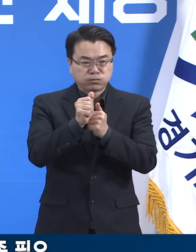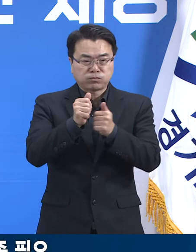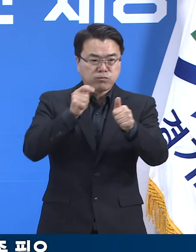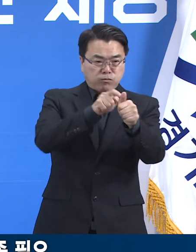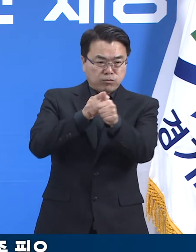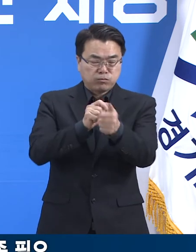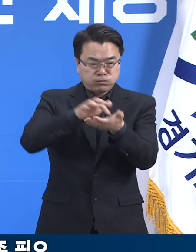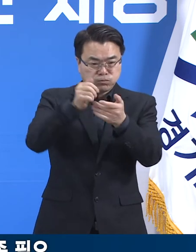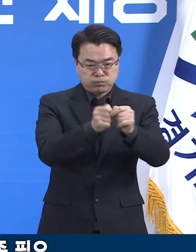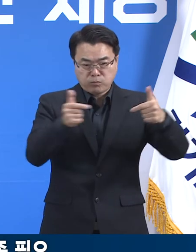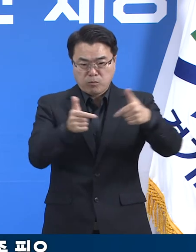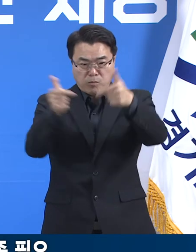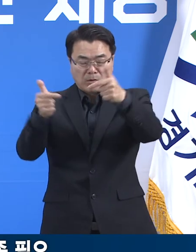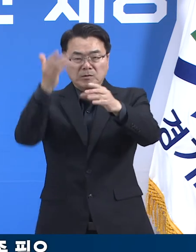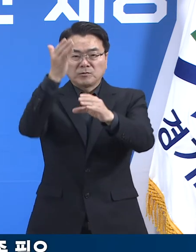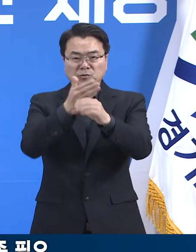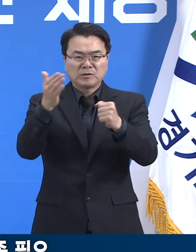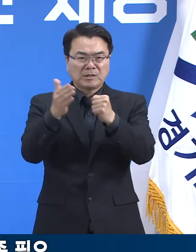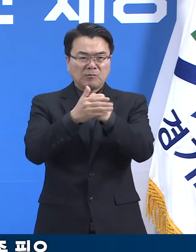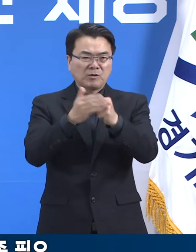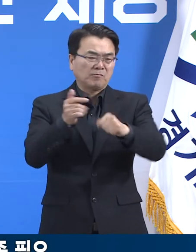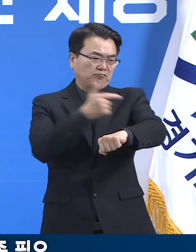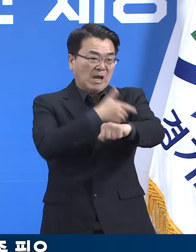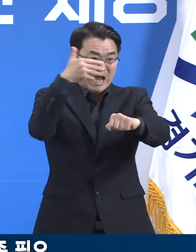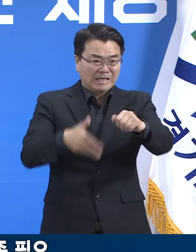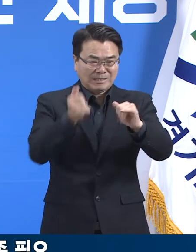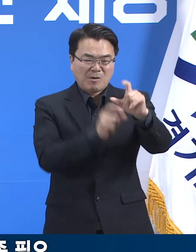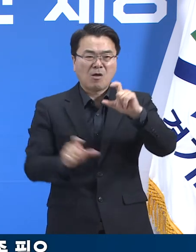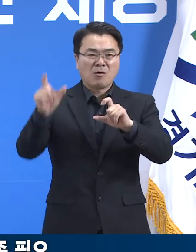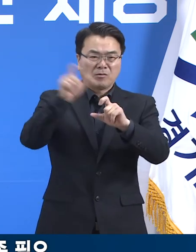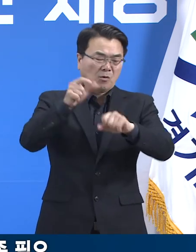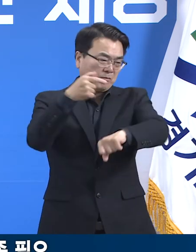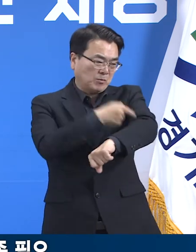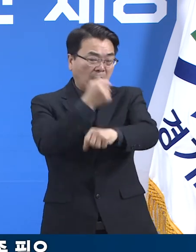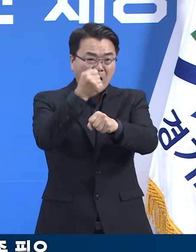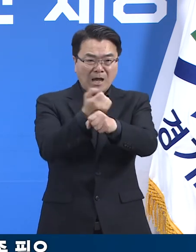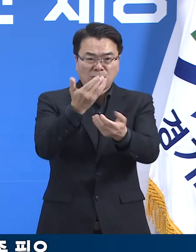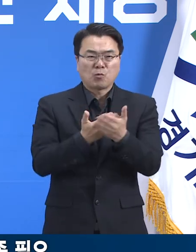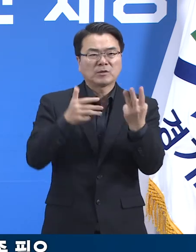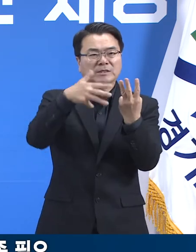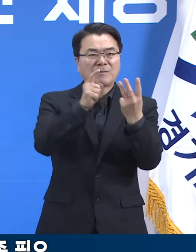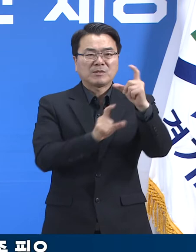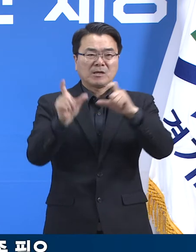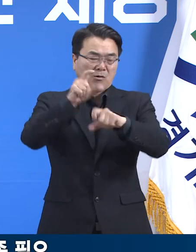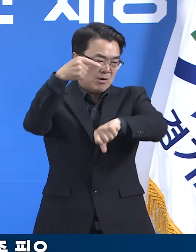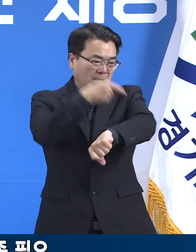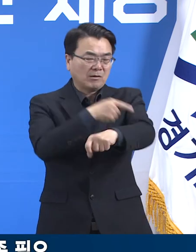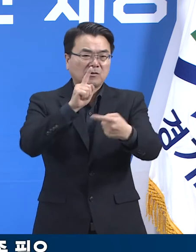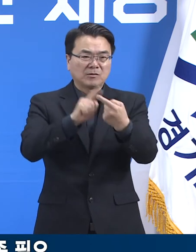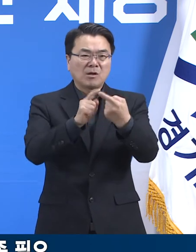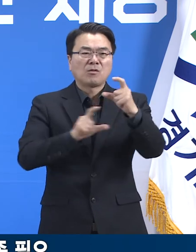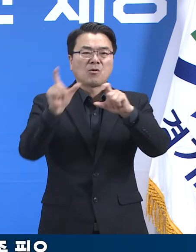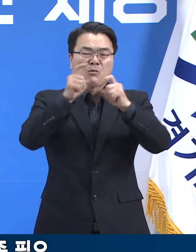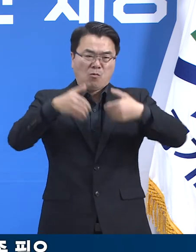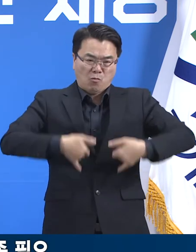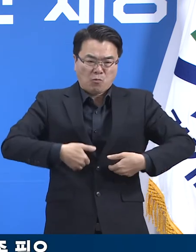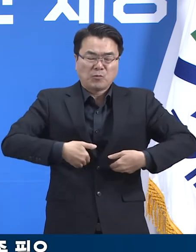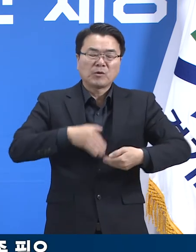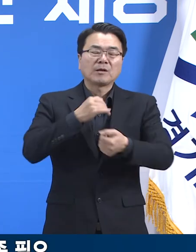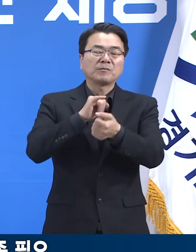미접종자의 적극적인 접종과 3차 접종의 대상자의 신속한 3차 접종이 필요한 상황입니다.